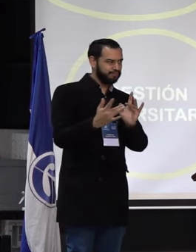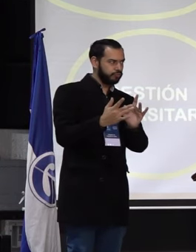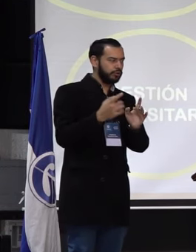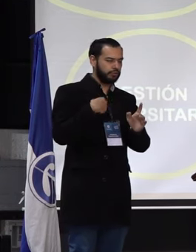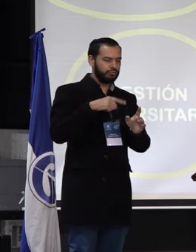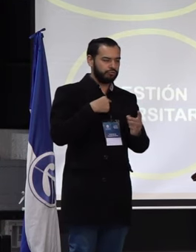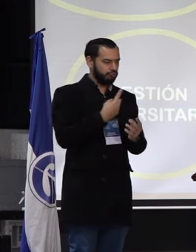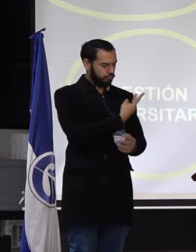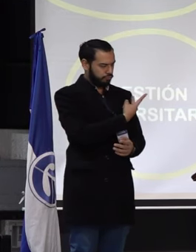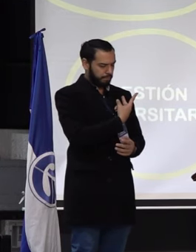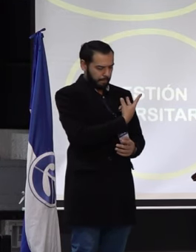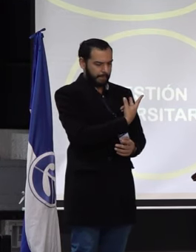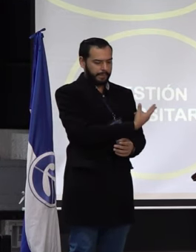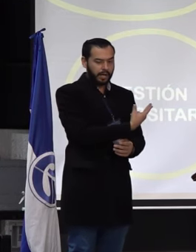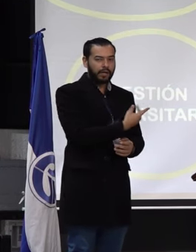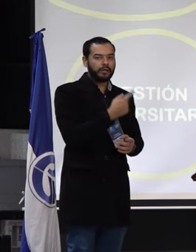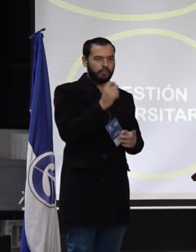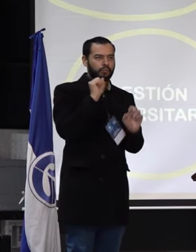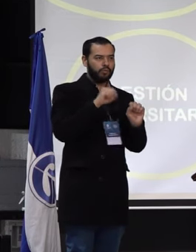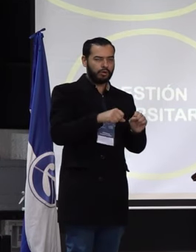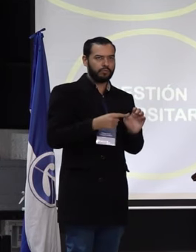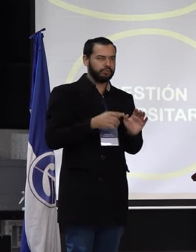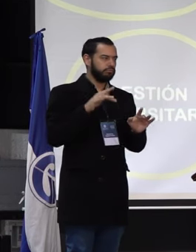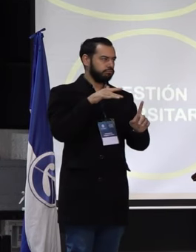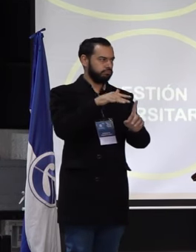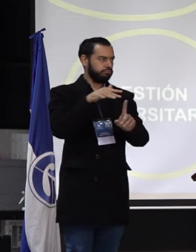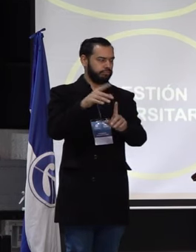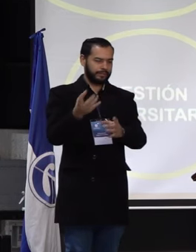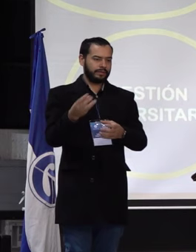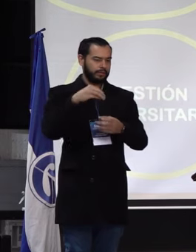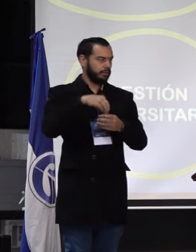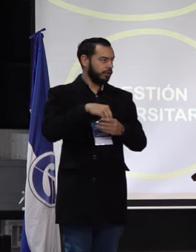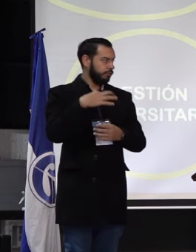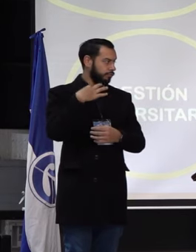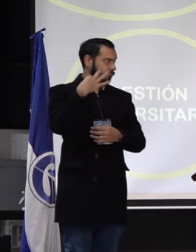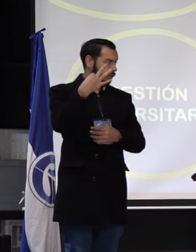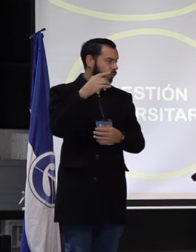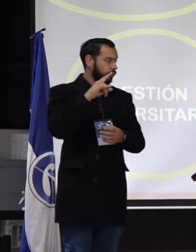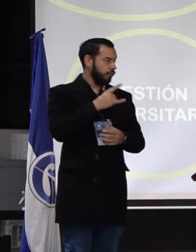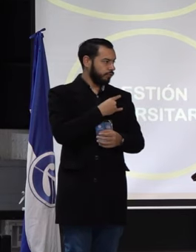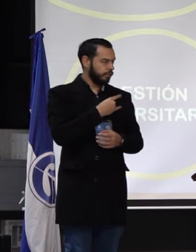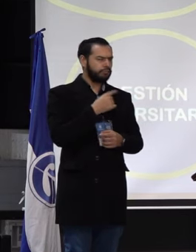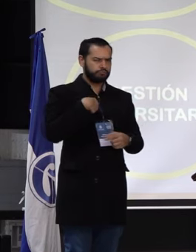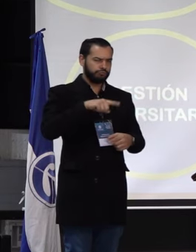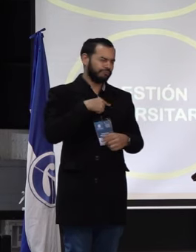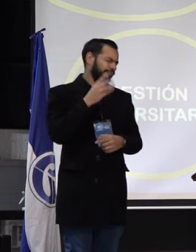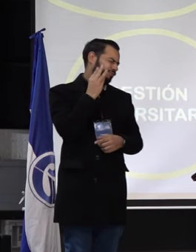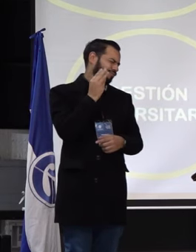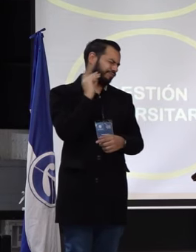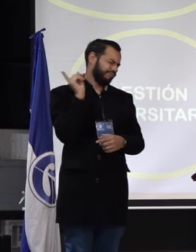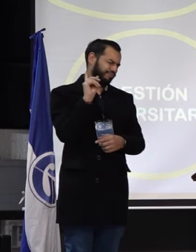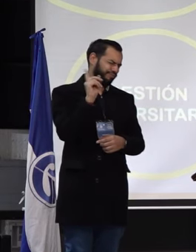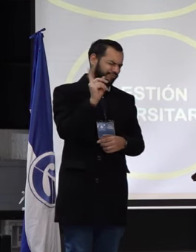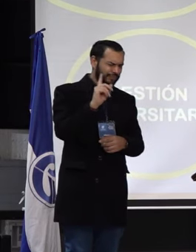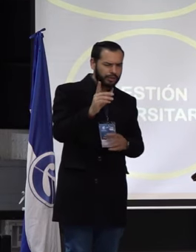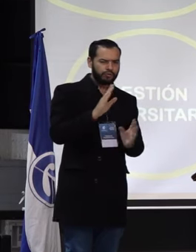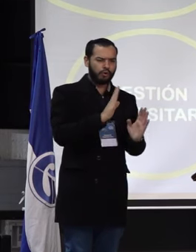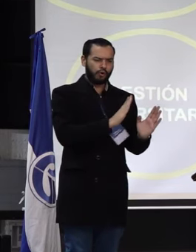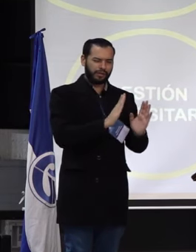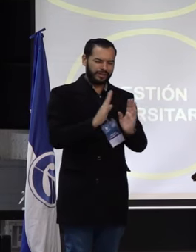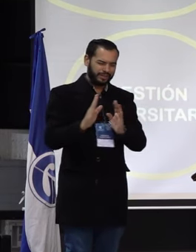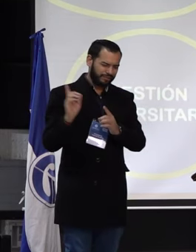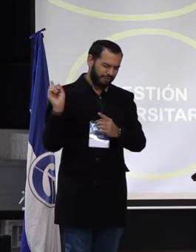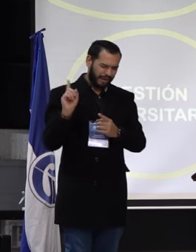podemos generar dentro de la universidad. Tenemos una experiencia, cierto, tenemos un acumulado organizativo, un